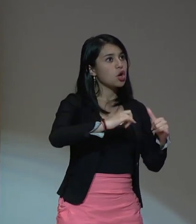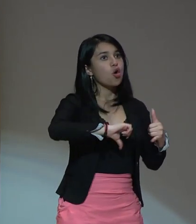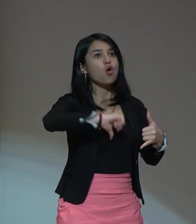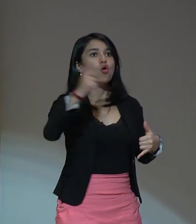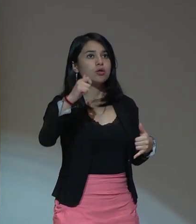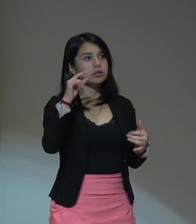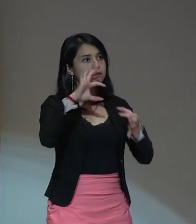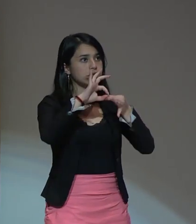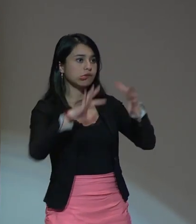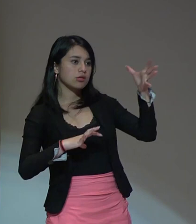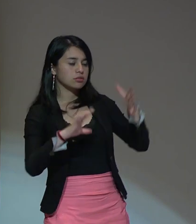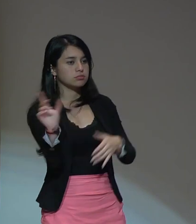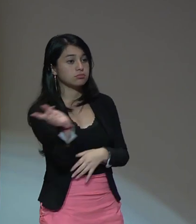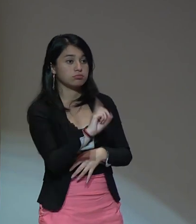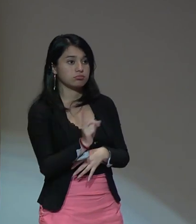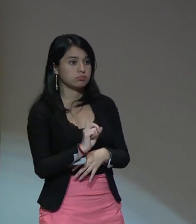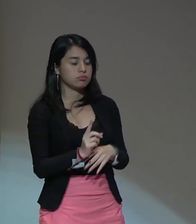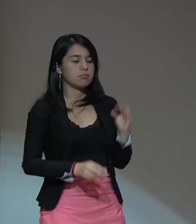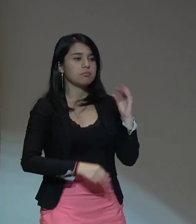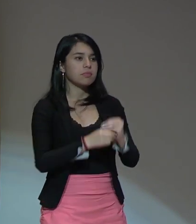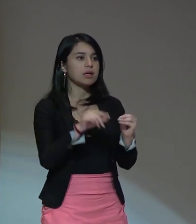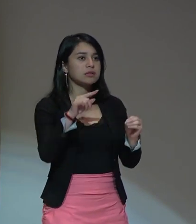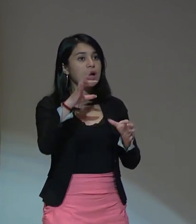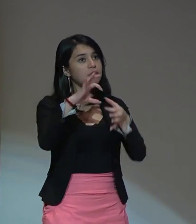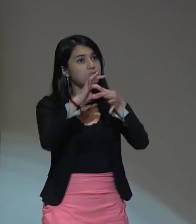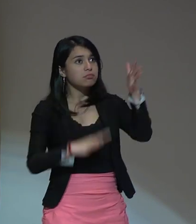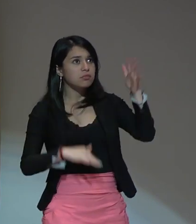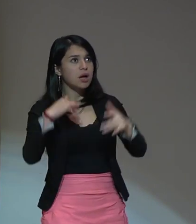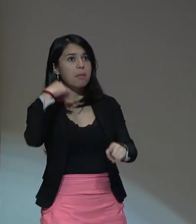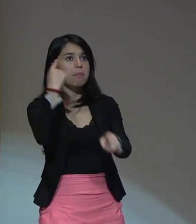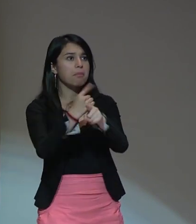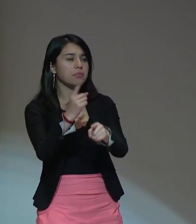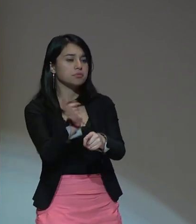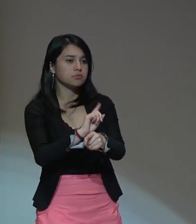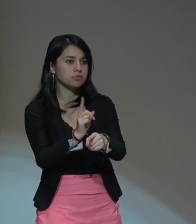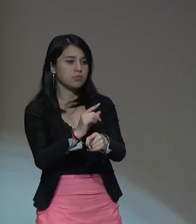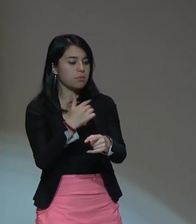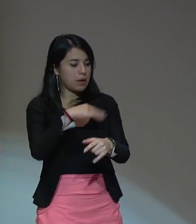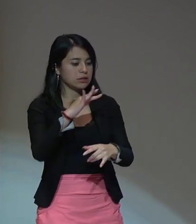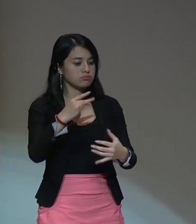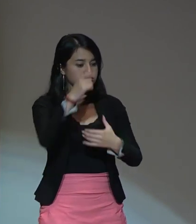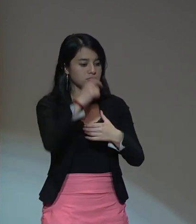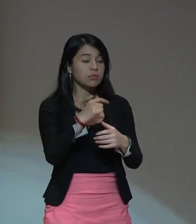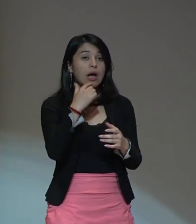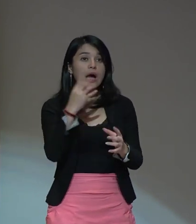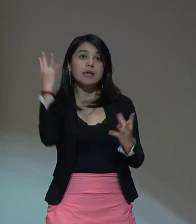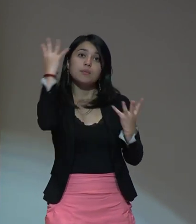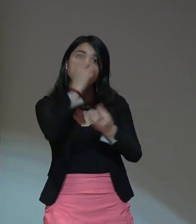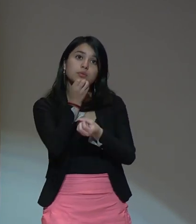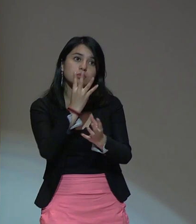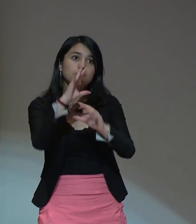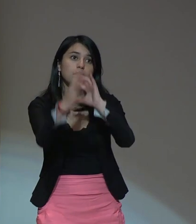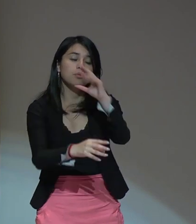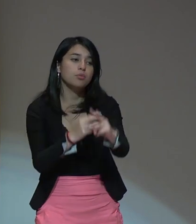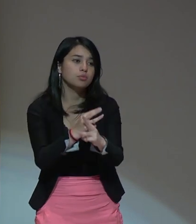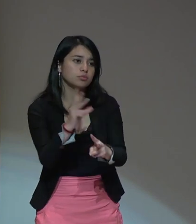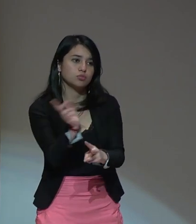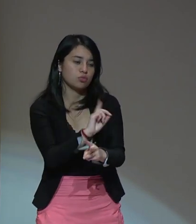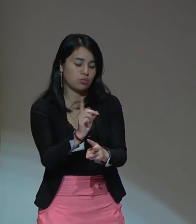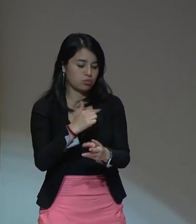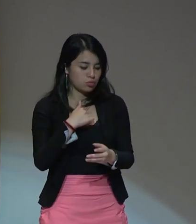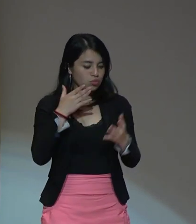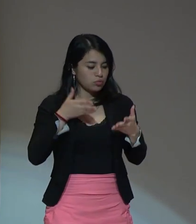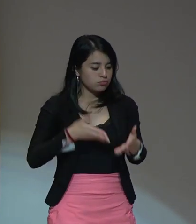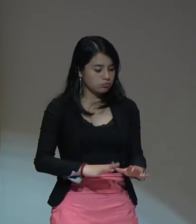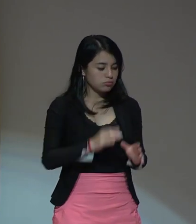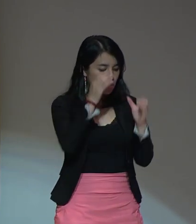desarticulada. No precisa que solamente deseo el mundo bonito. Existo con mi